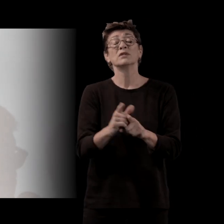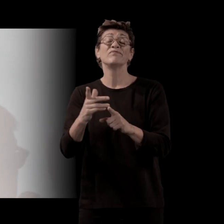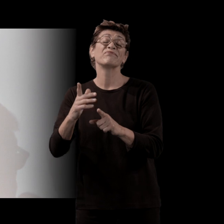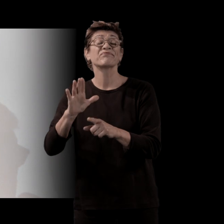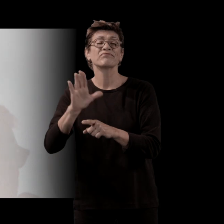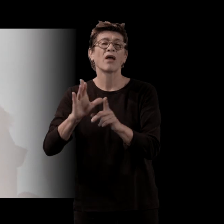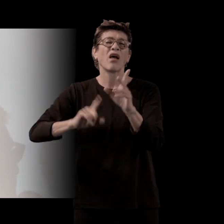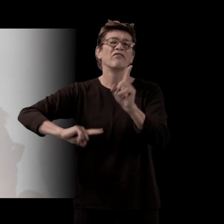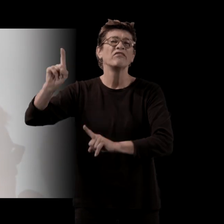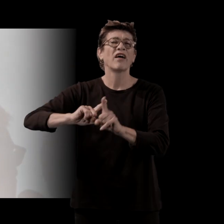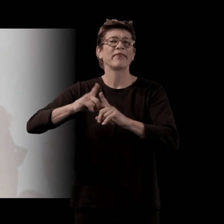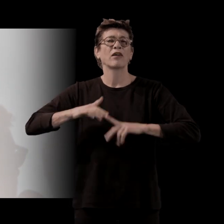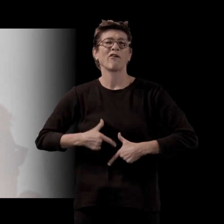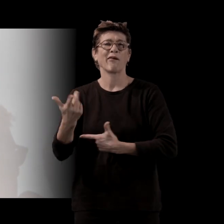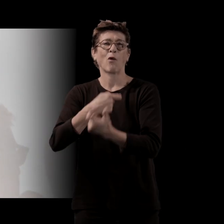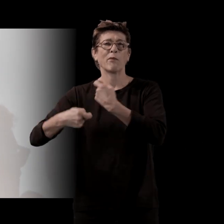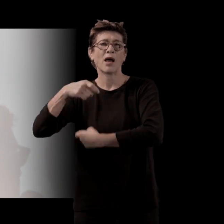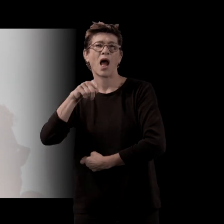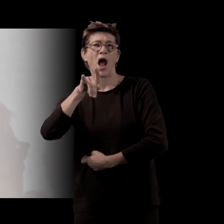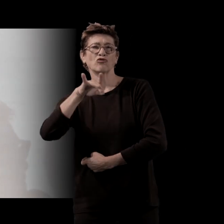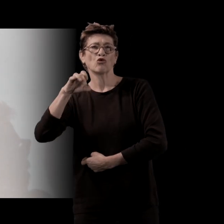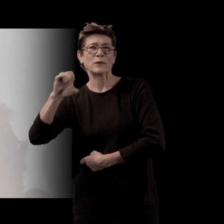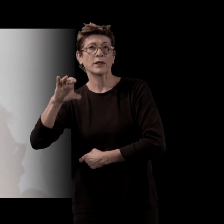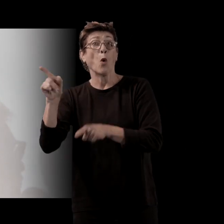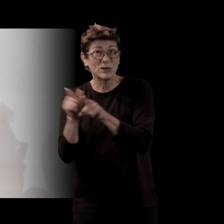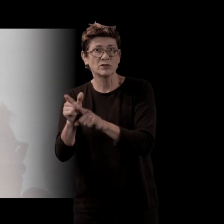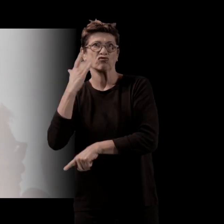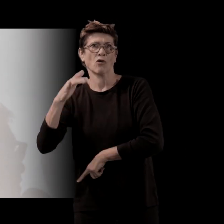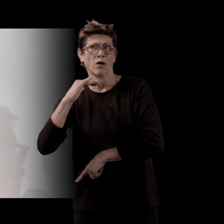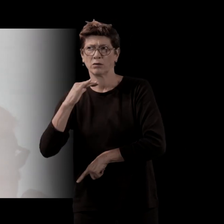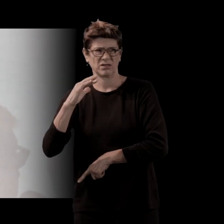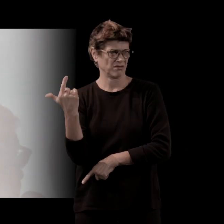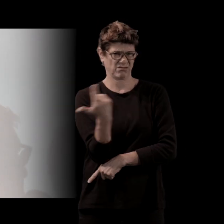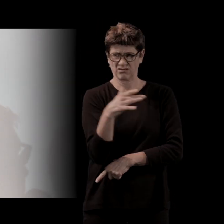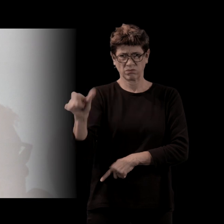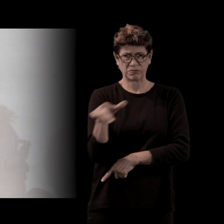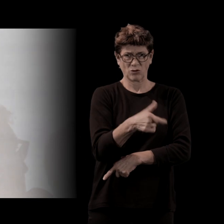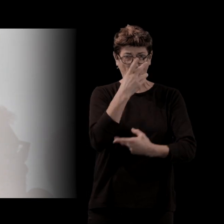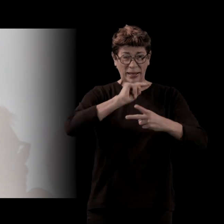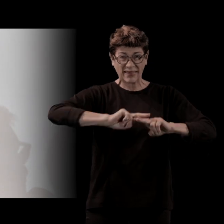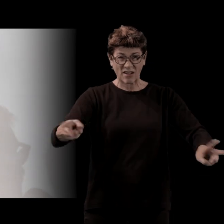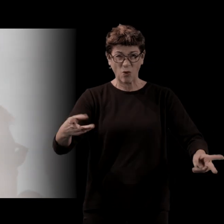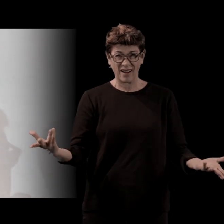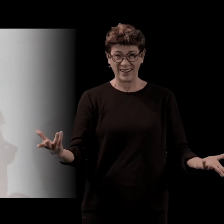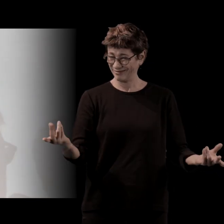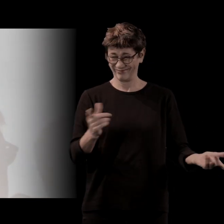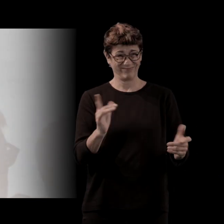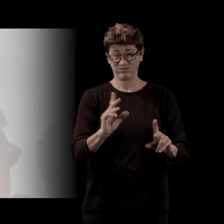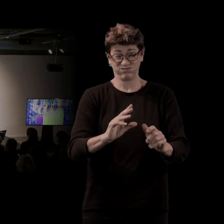pas du tout la même manière d'écouter cette chanson-là et ce n pas du tout les mêmes mondes qui l'écoutent. Donc, ça témoignait de ça, cette chanson. Et puis, quand même, je me